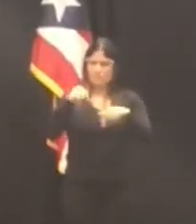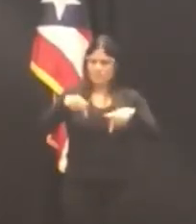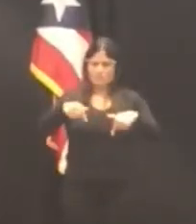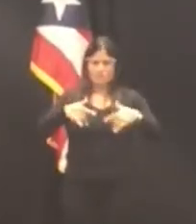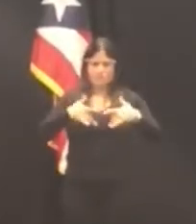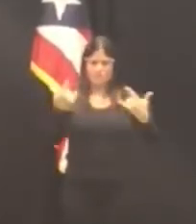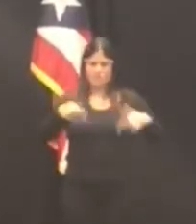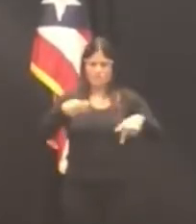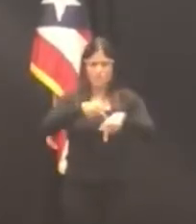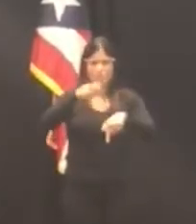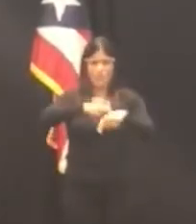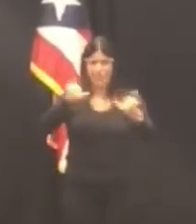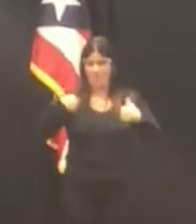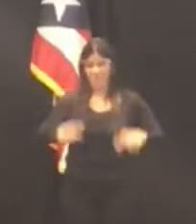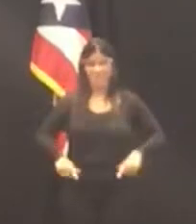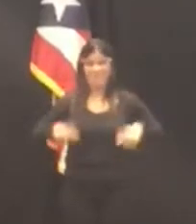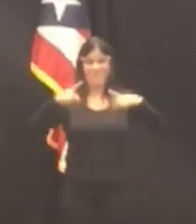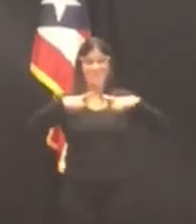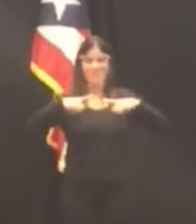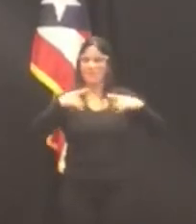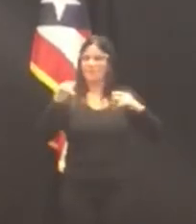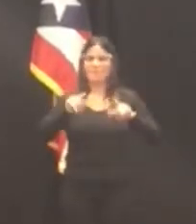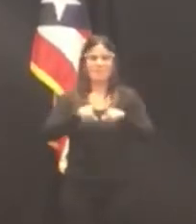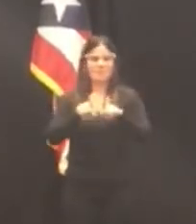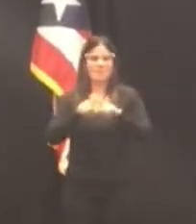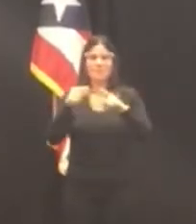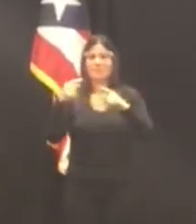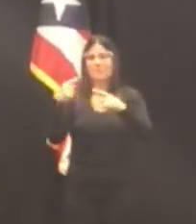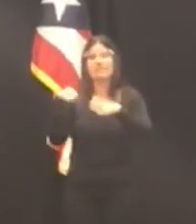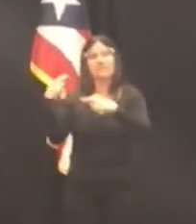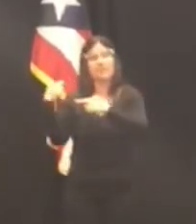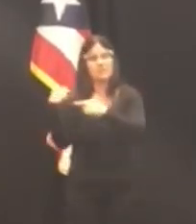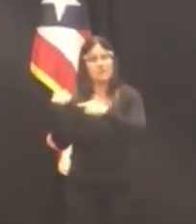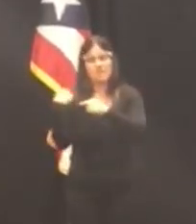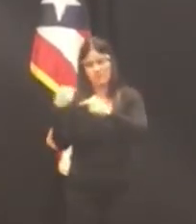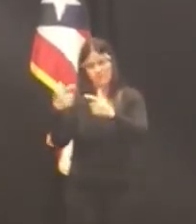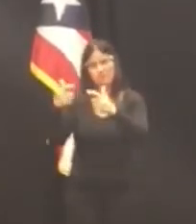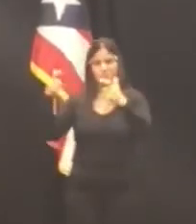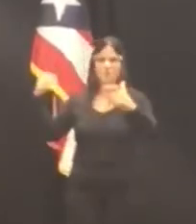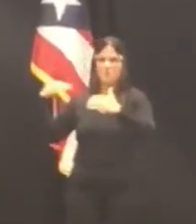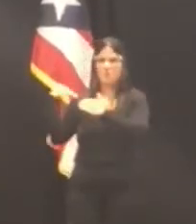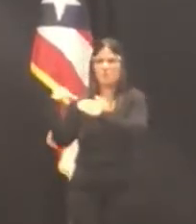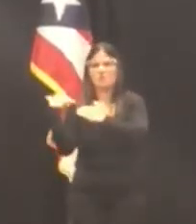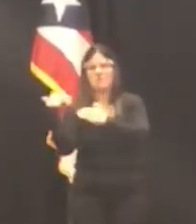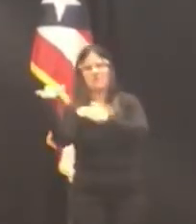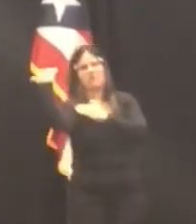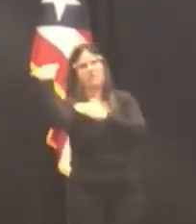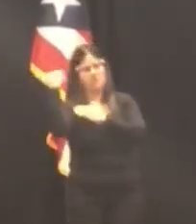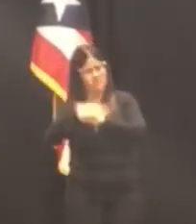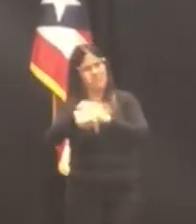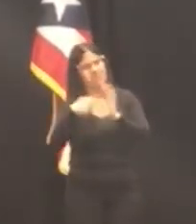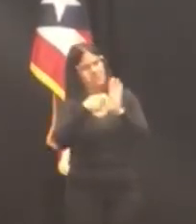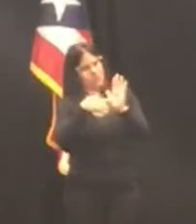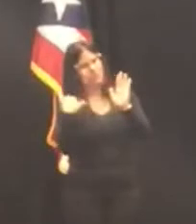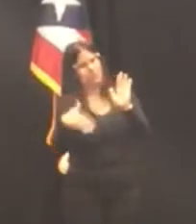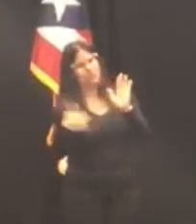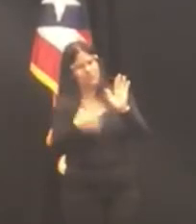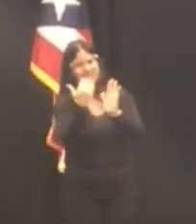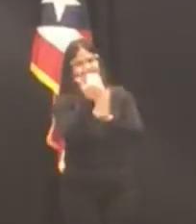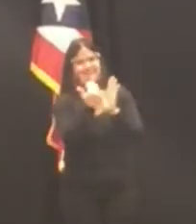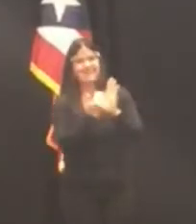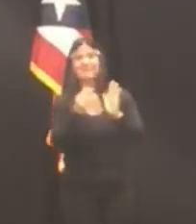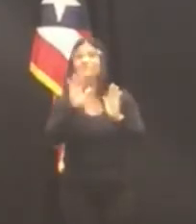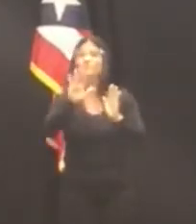también tengo la enorme y honrada responsabilidad según la Constitución de Puerto Rico en su artículo 5,